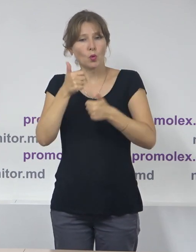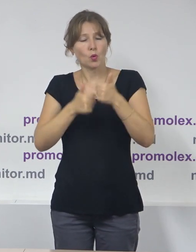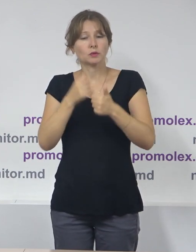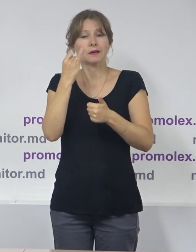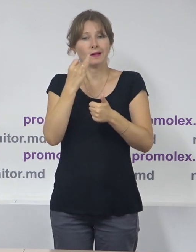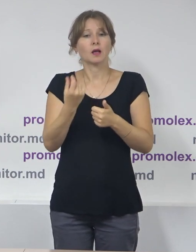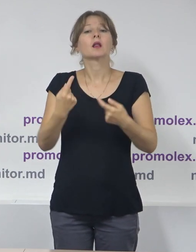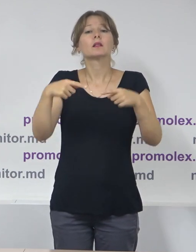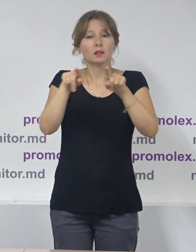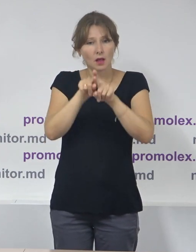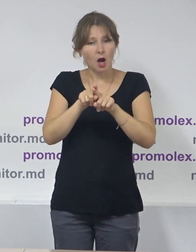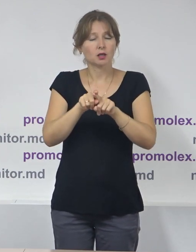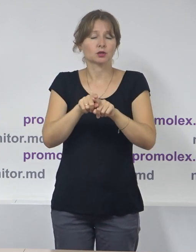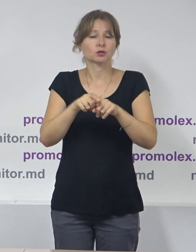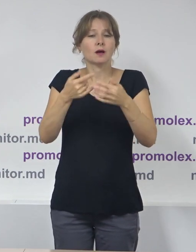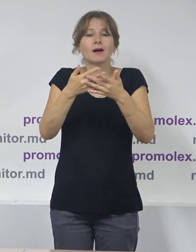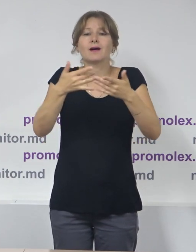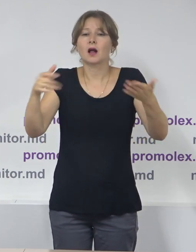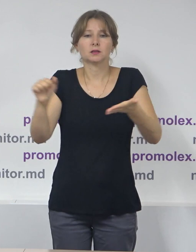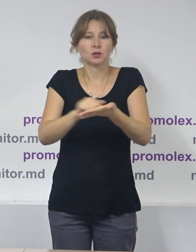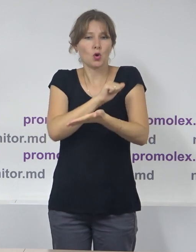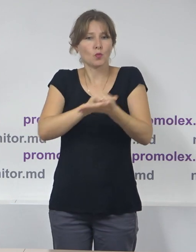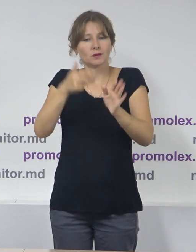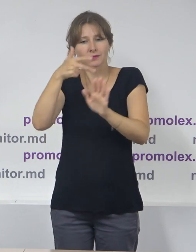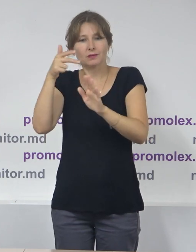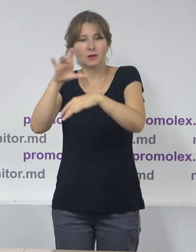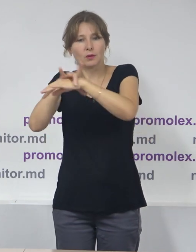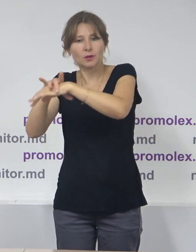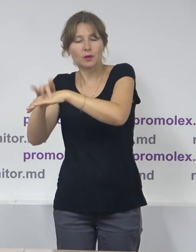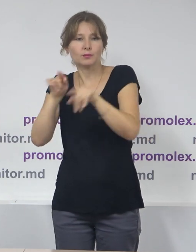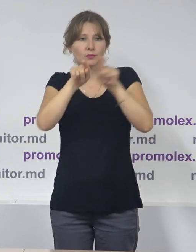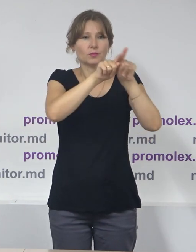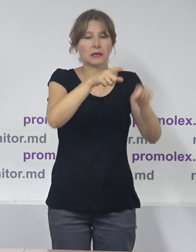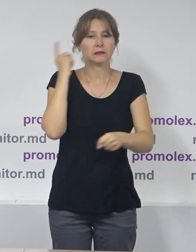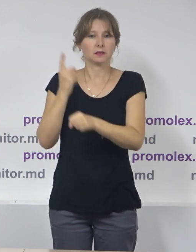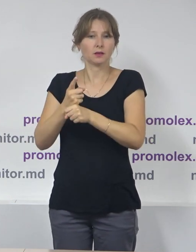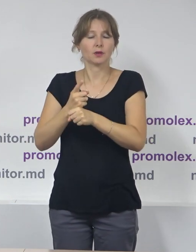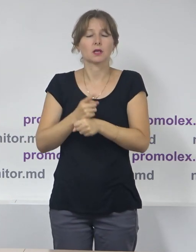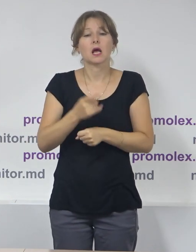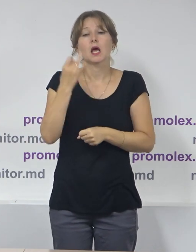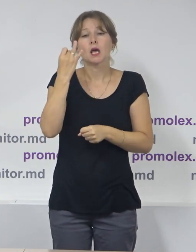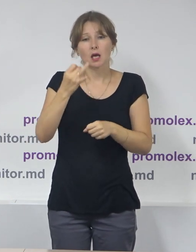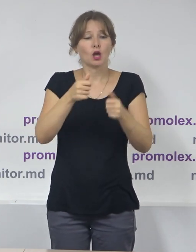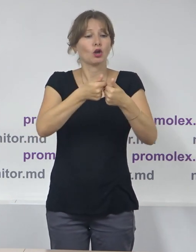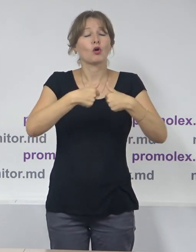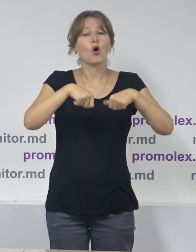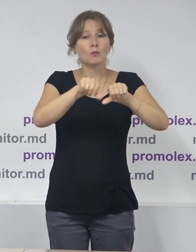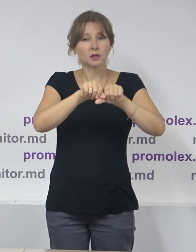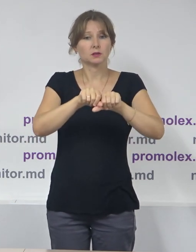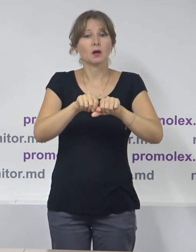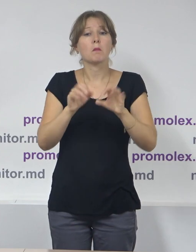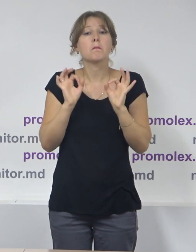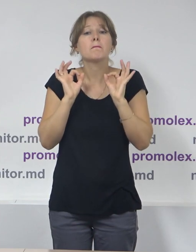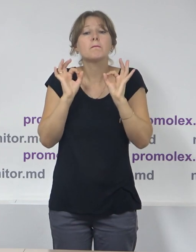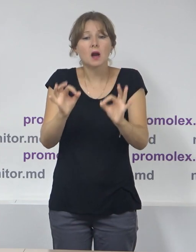inclusiv prin intermediul materialilor electorale. De asemenea, Comisia Electorală Centrală a aprobat regulamentul privind modul de fornizare,